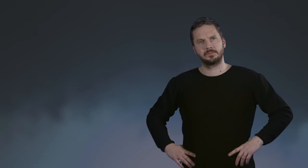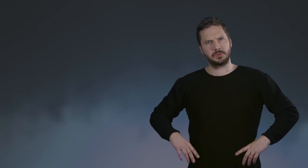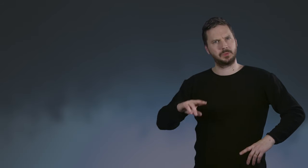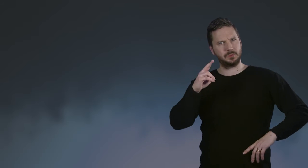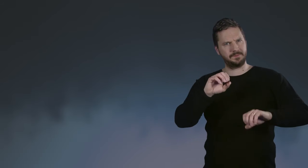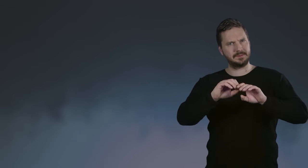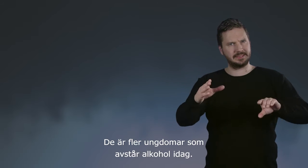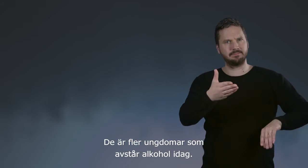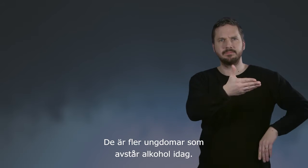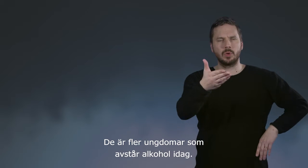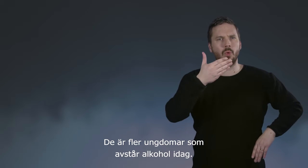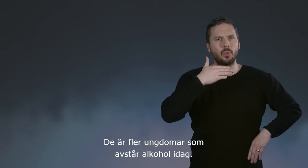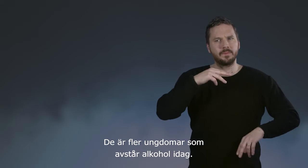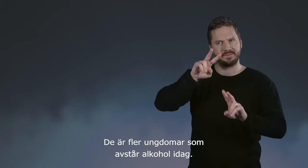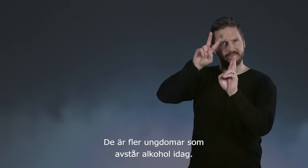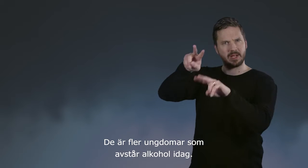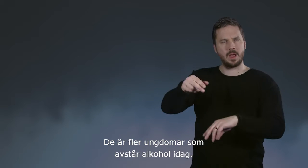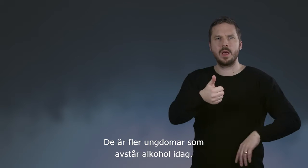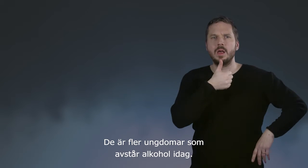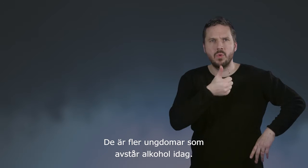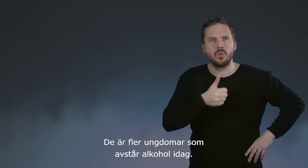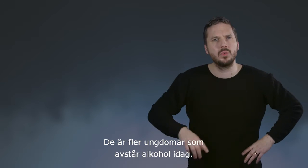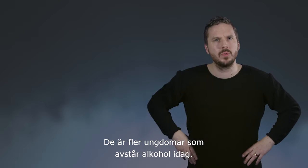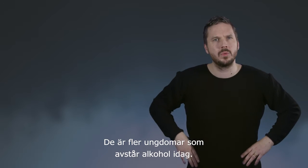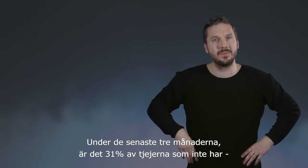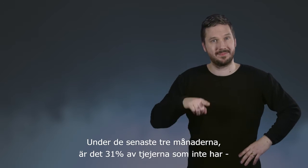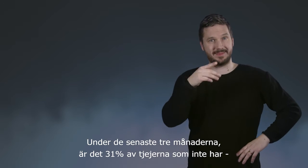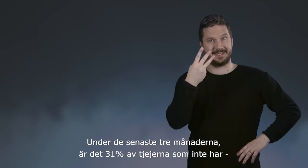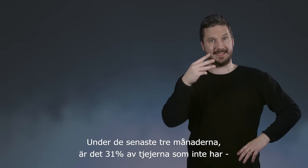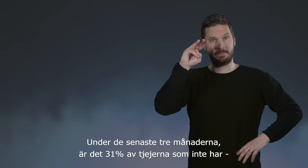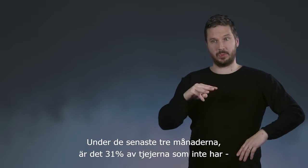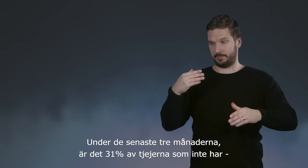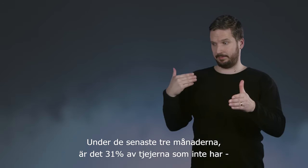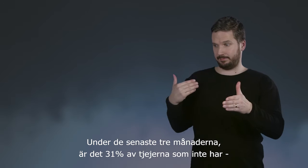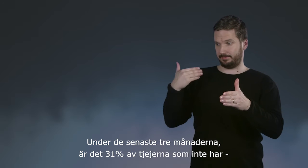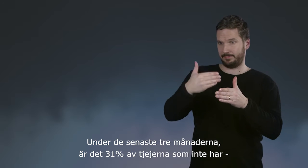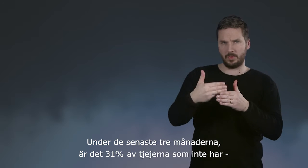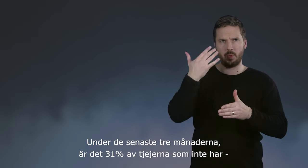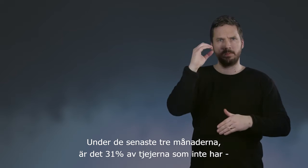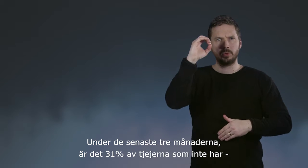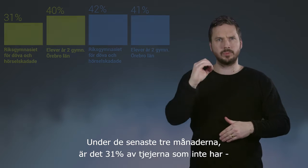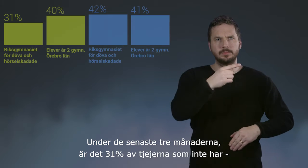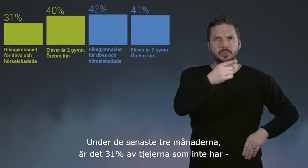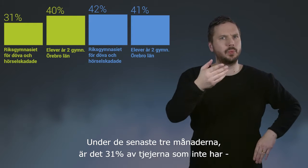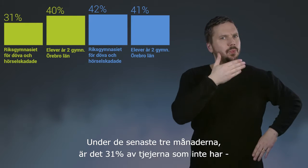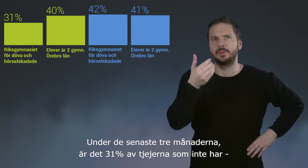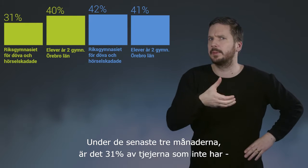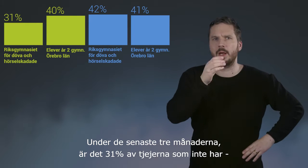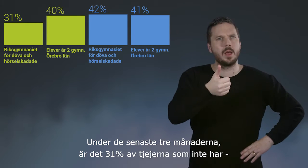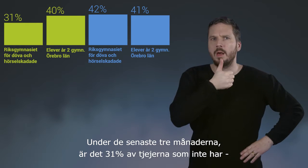Det är fler ungdomar som avstår alkohol idag. Under de senaste tre månaderna så är det 31% av tjejerna